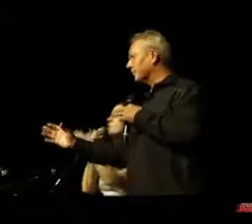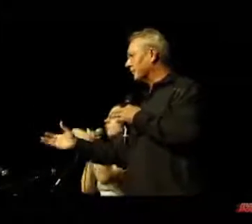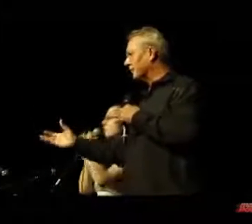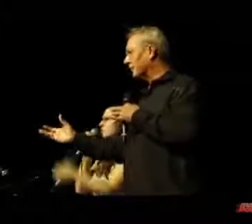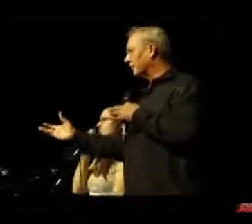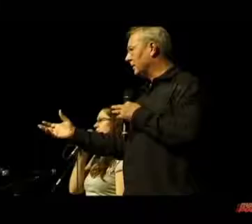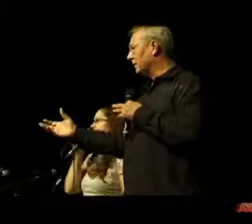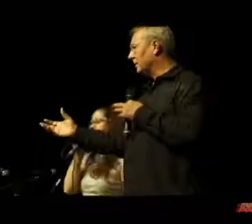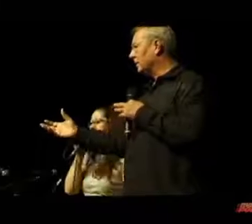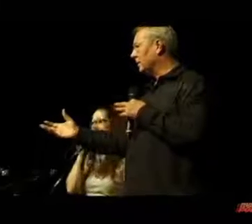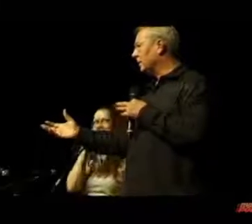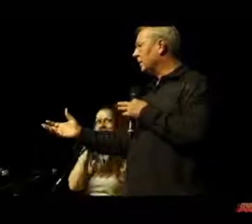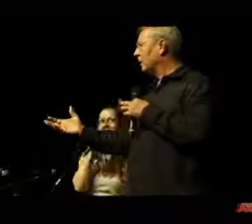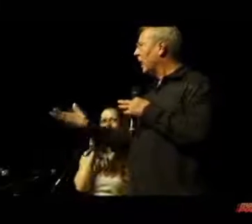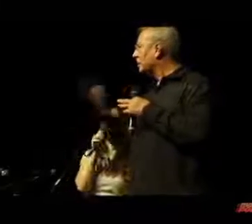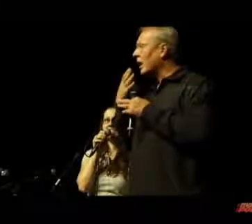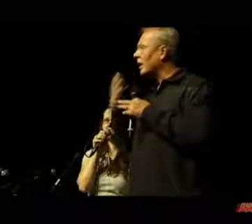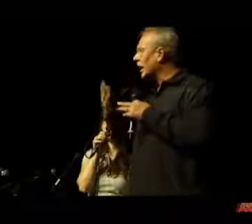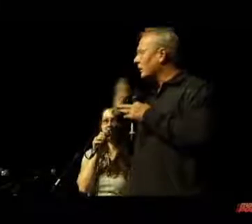Keine Angst.